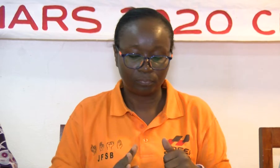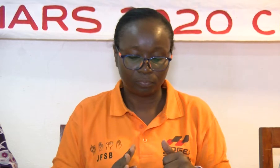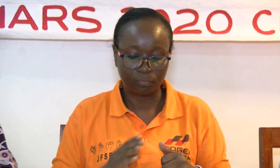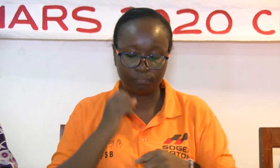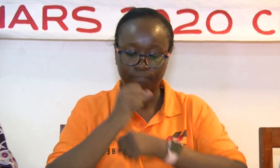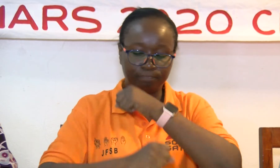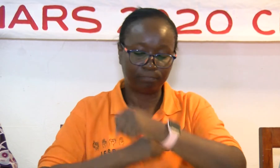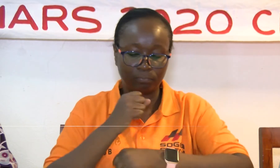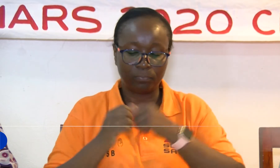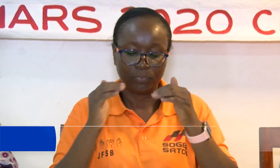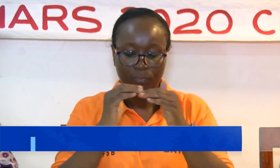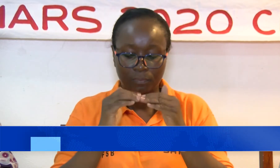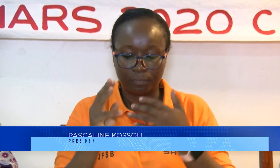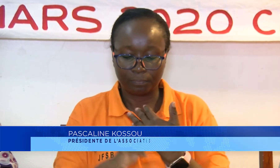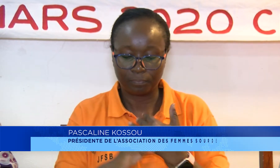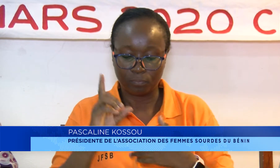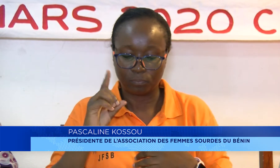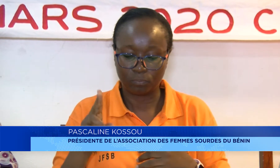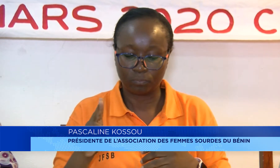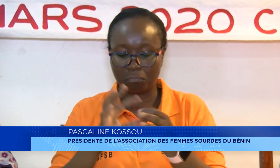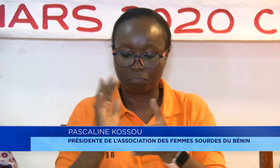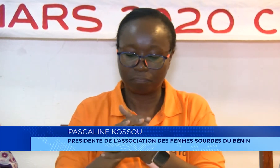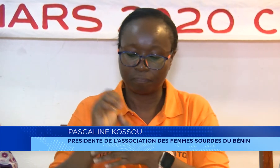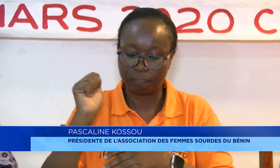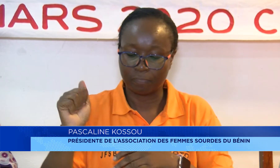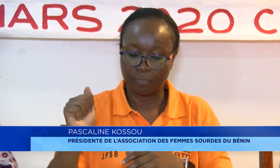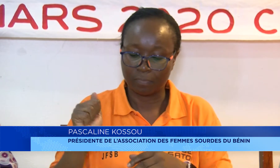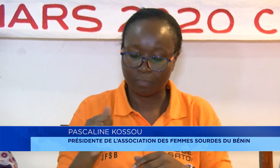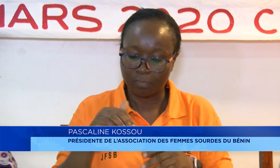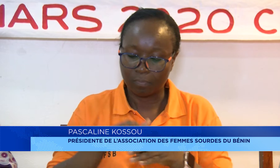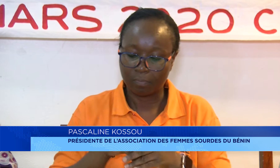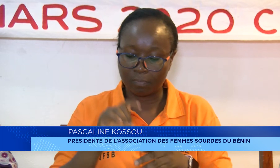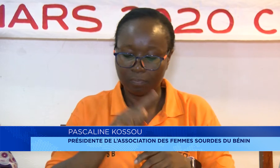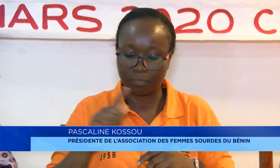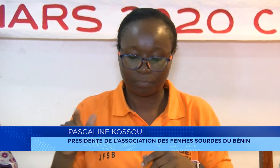Bénin souffrent également du manque de confiance en soi